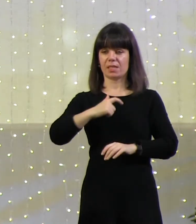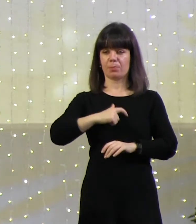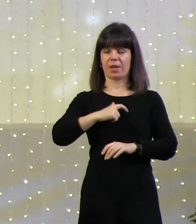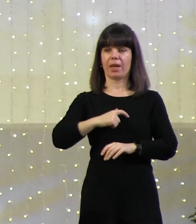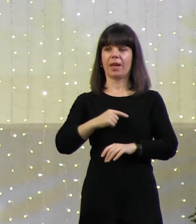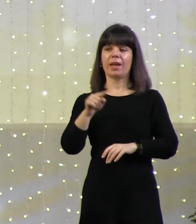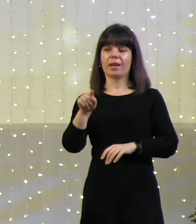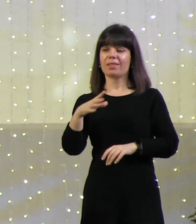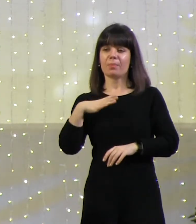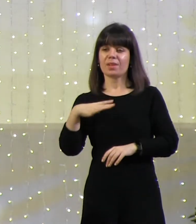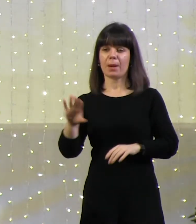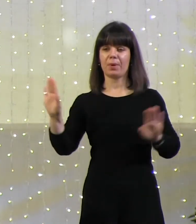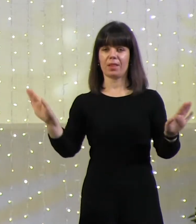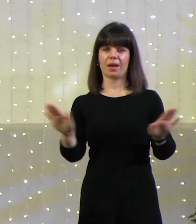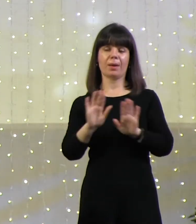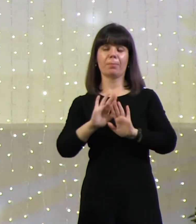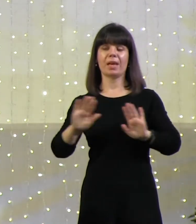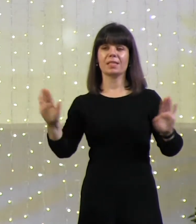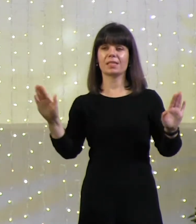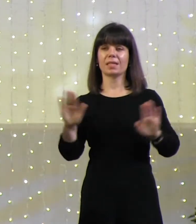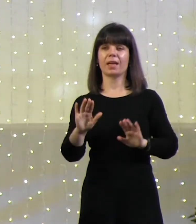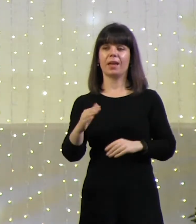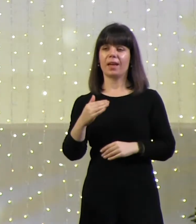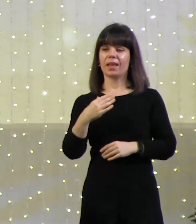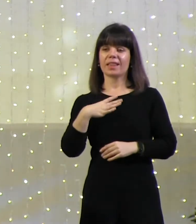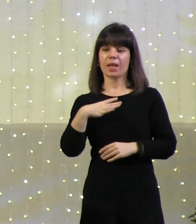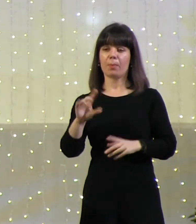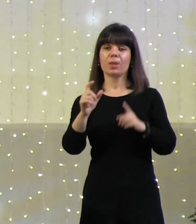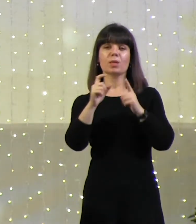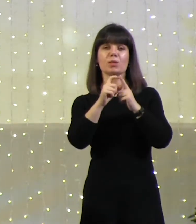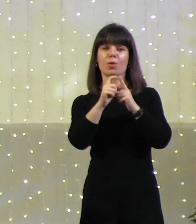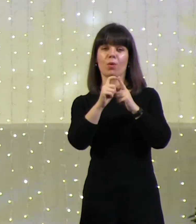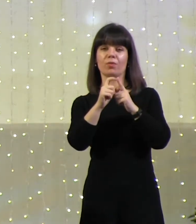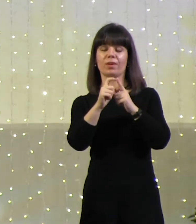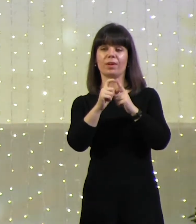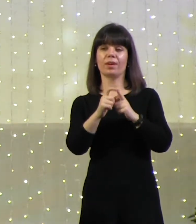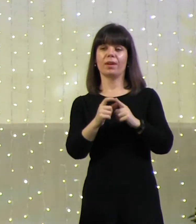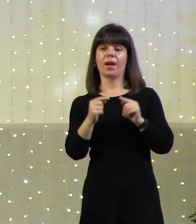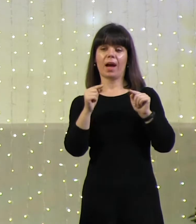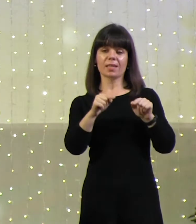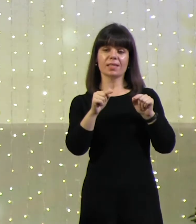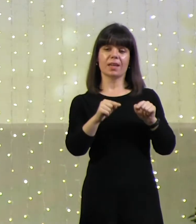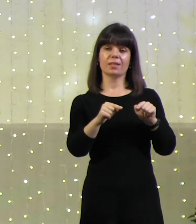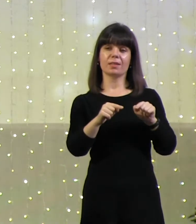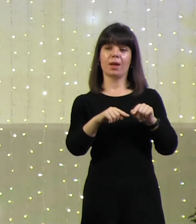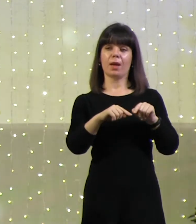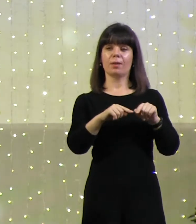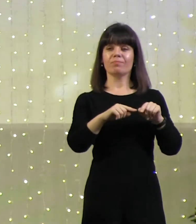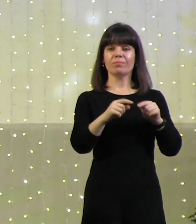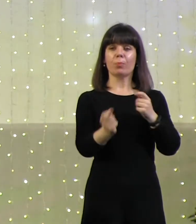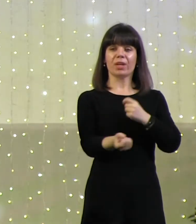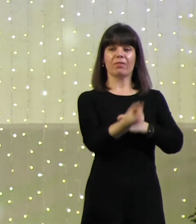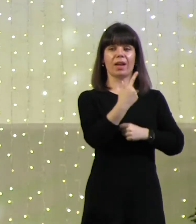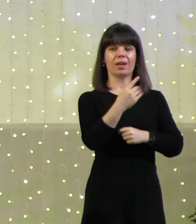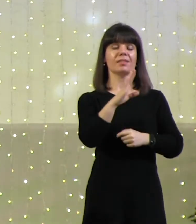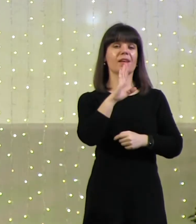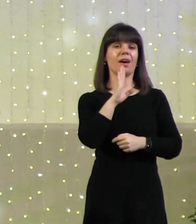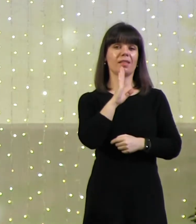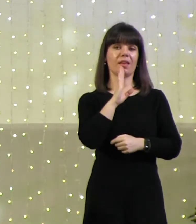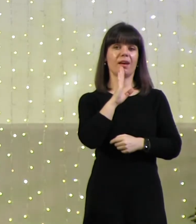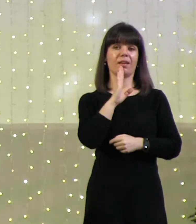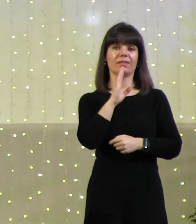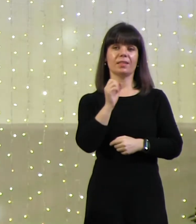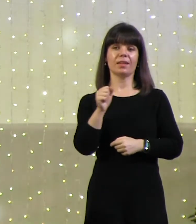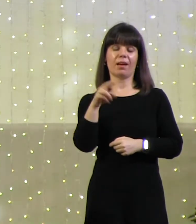песни. Он не воспевал эту песню. Он не говорил никаких слов. А здесь появляется она. Он смотрит на нее, и он